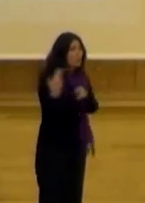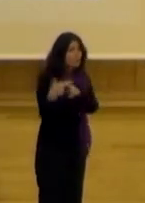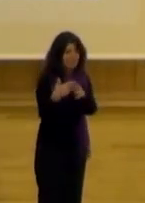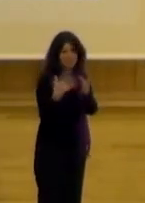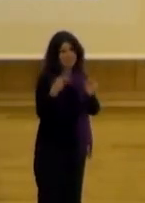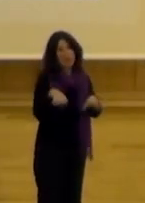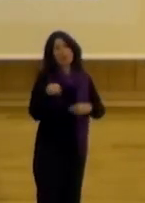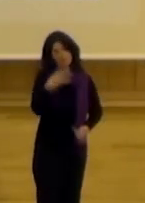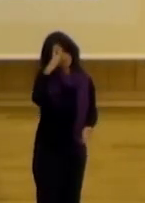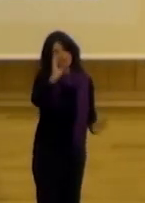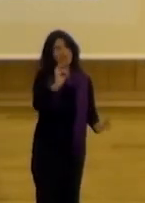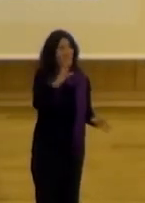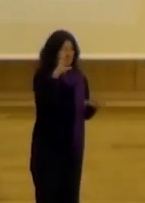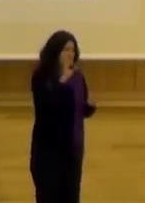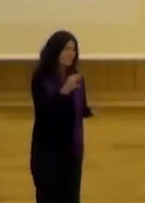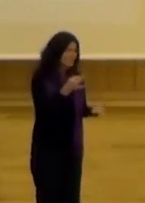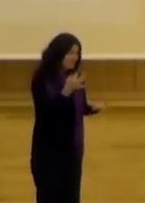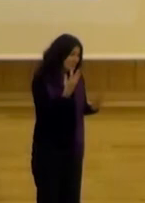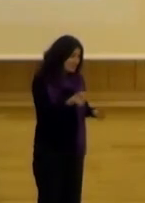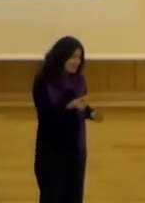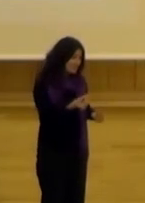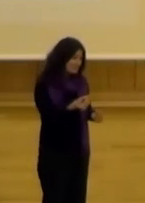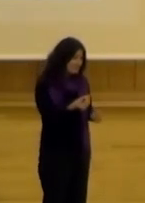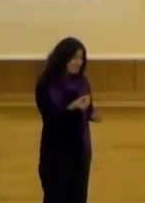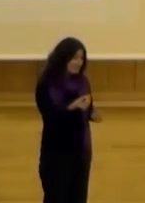estaría de acuerdo no sé si me explico ¿no?